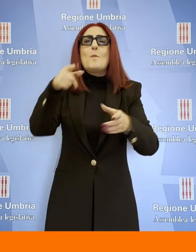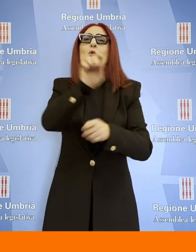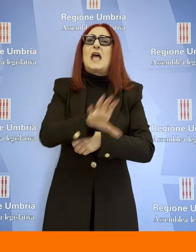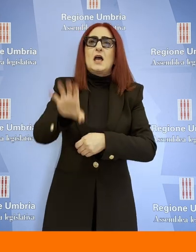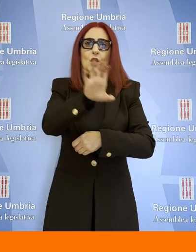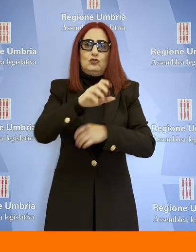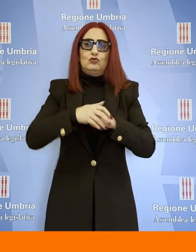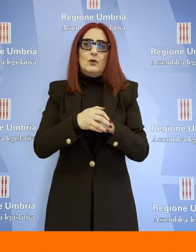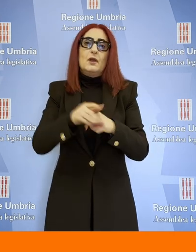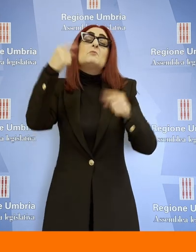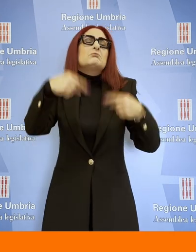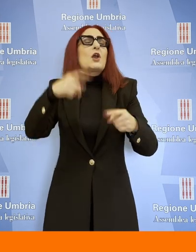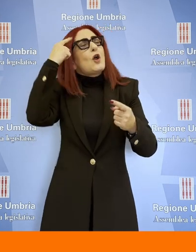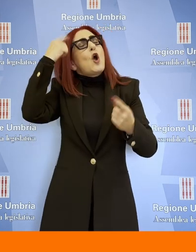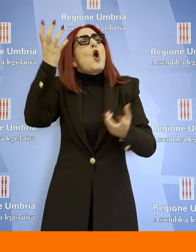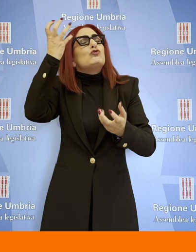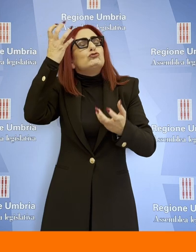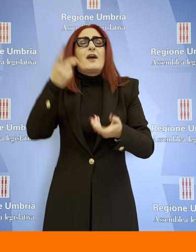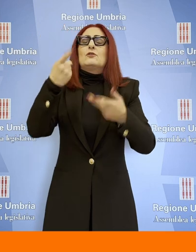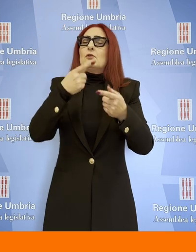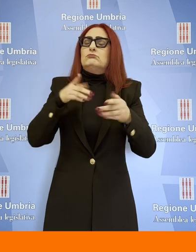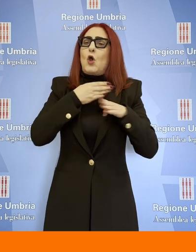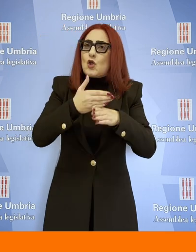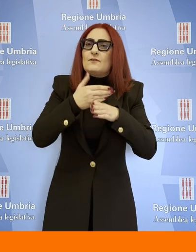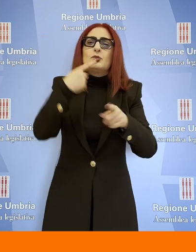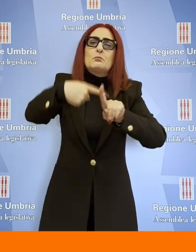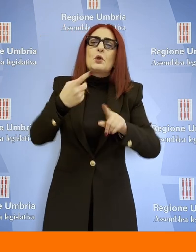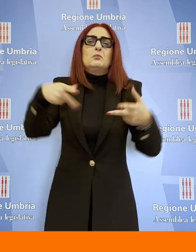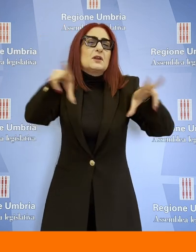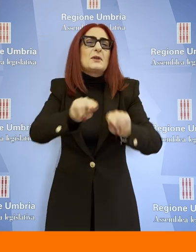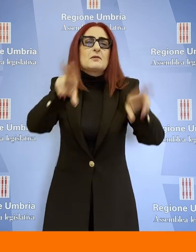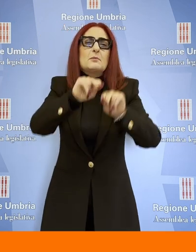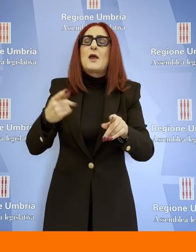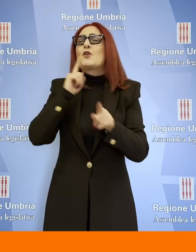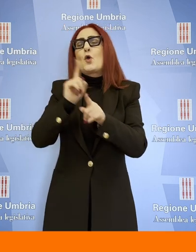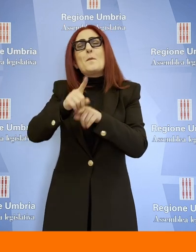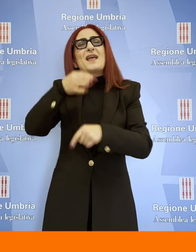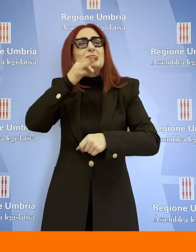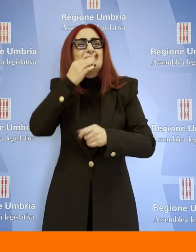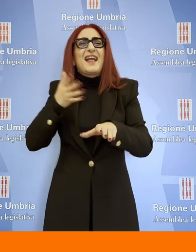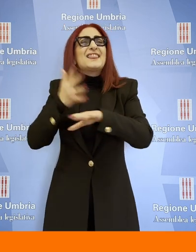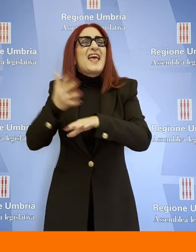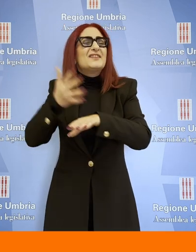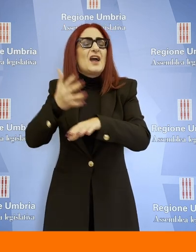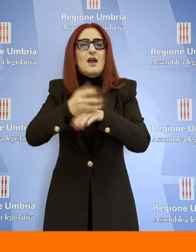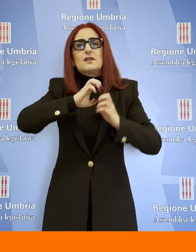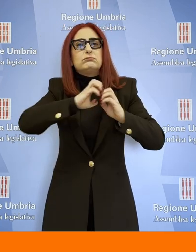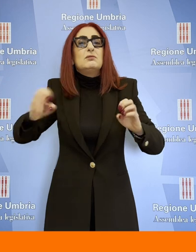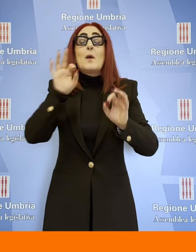E' questo il concetto condiviso e ribadito negli interventi che si sono succeduti nel pomeriggio dello scorso venerdì 26 gennaio